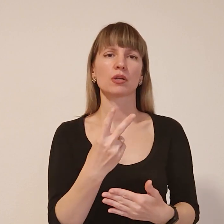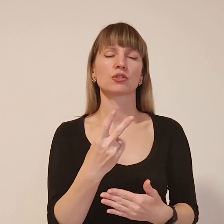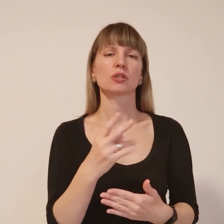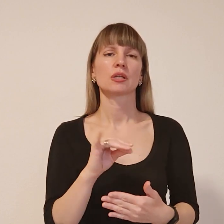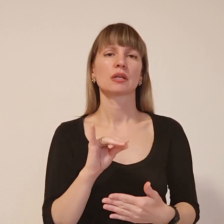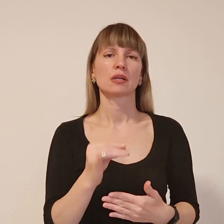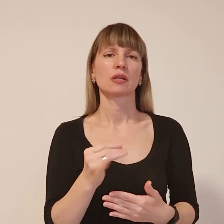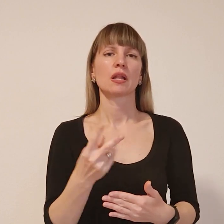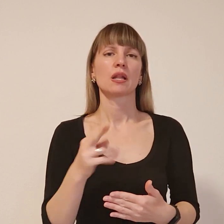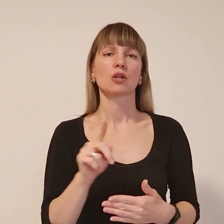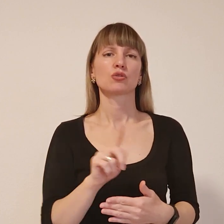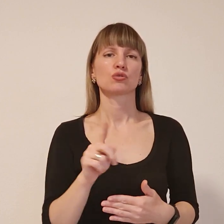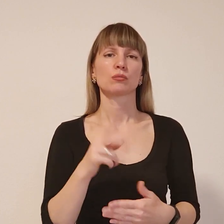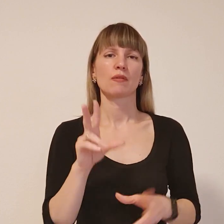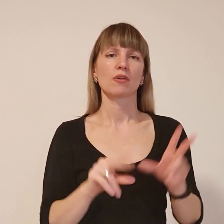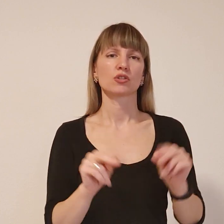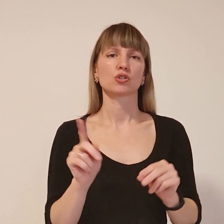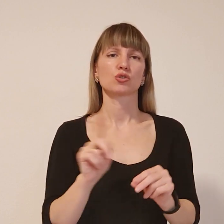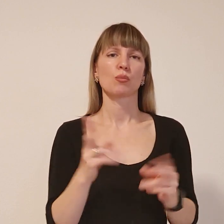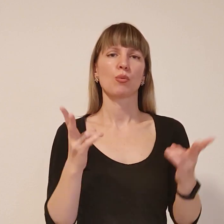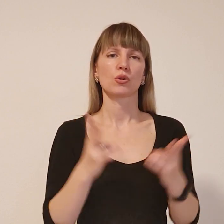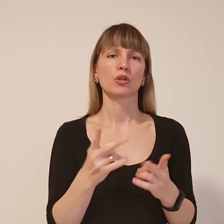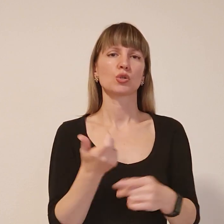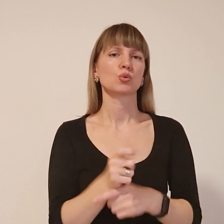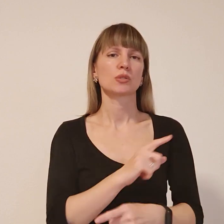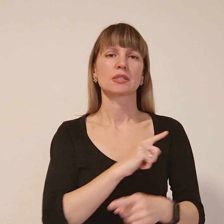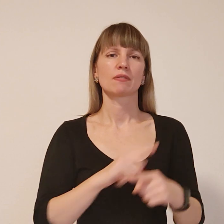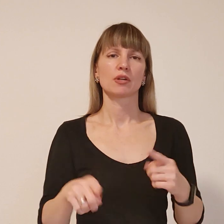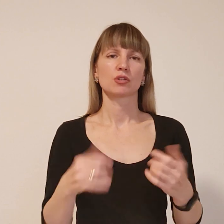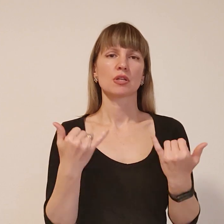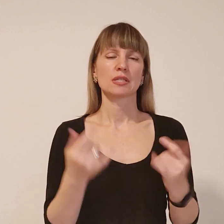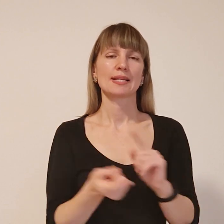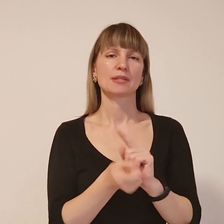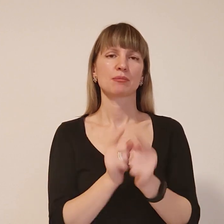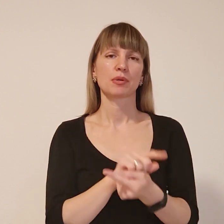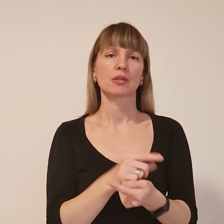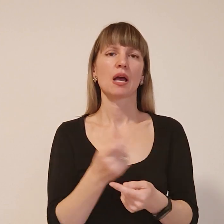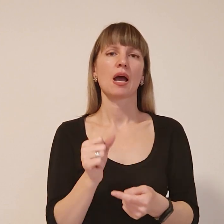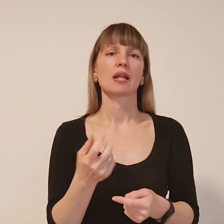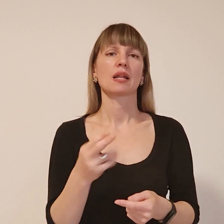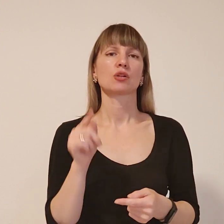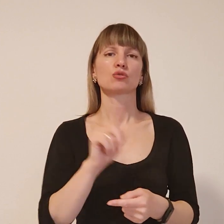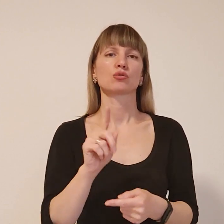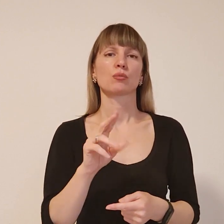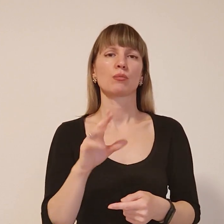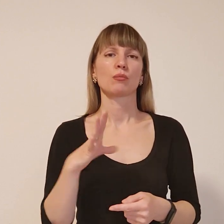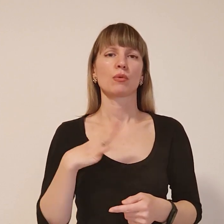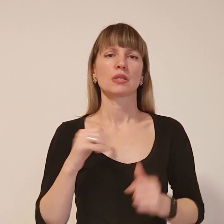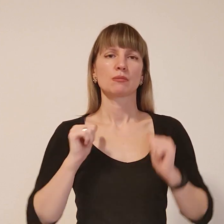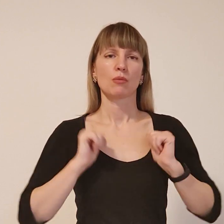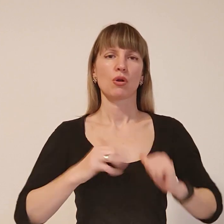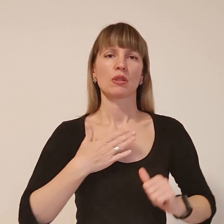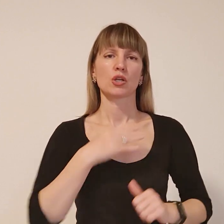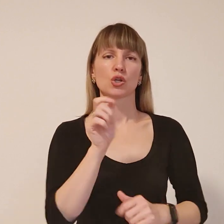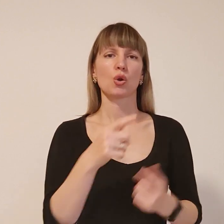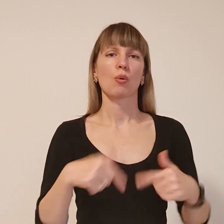для того, що ми вважаємо, що потрібно дуже швидко зараз змінити, а для того, щоб був спокійна наша громада і наші жителі